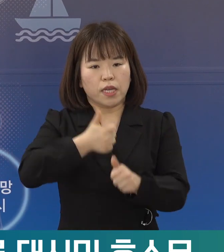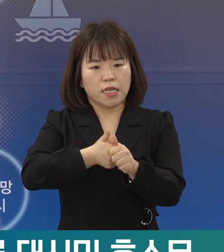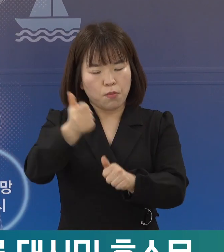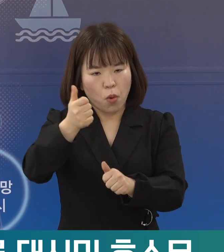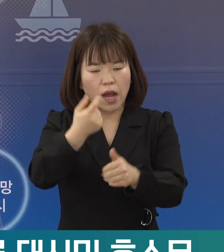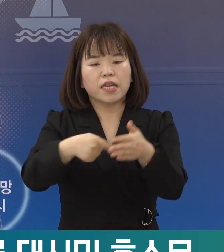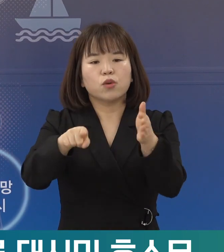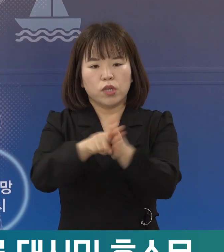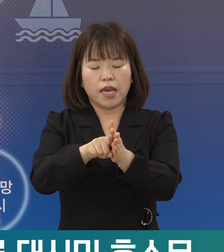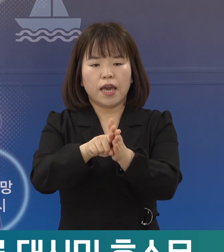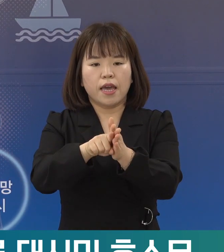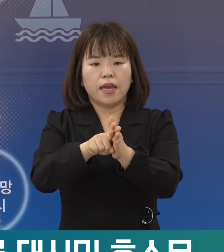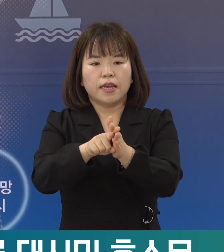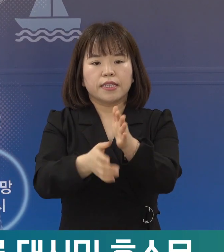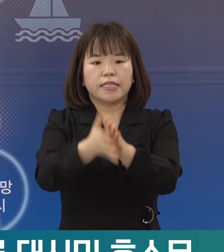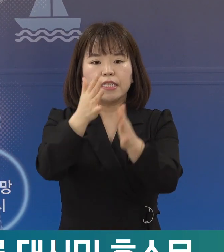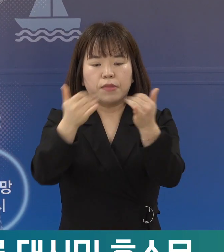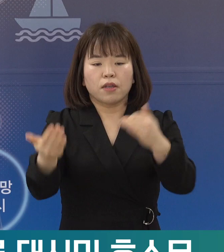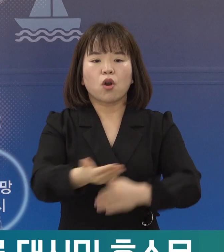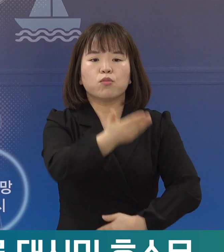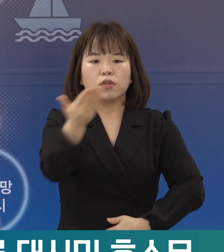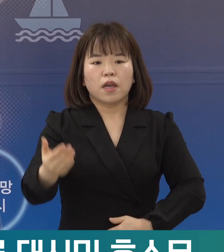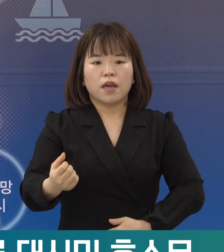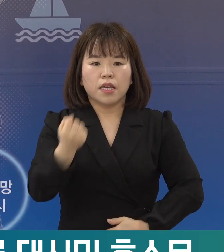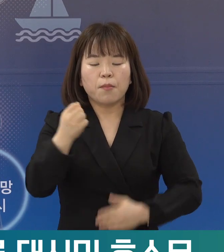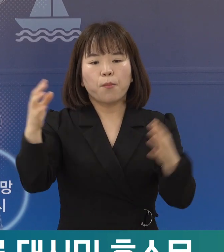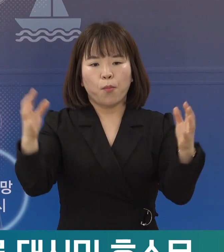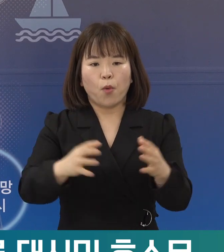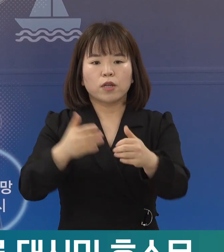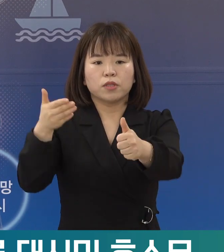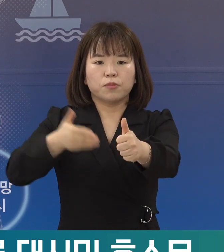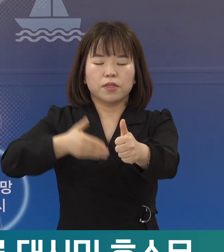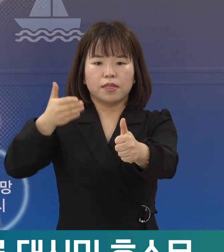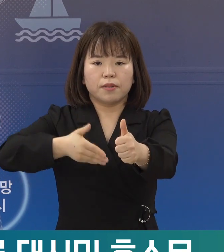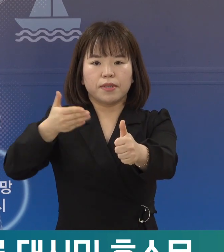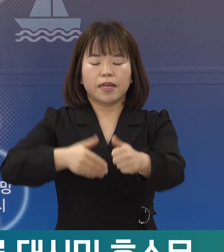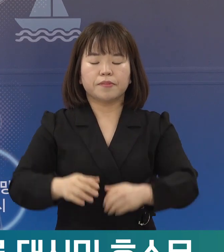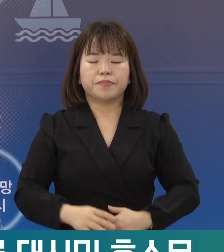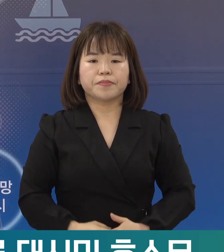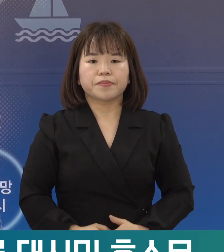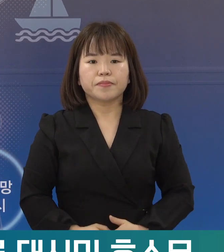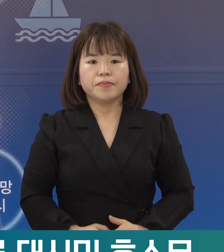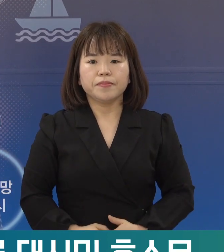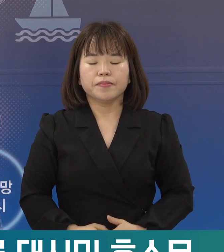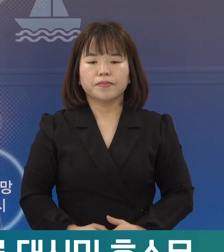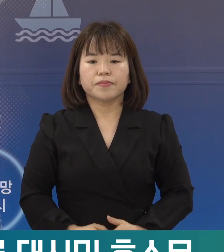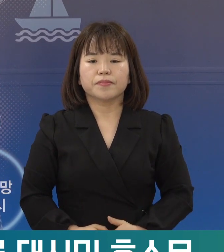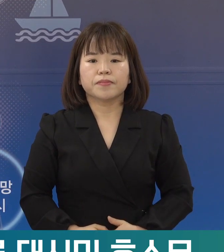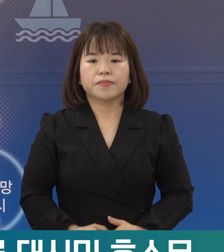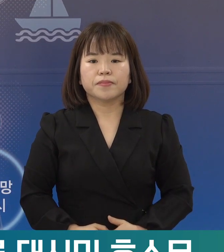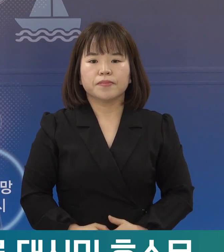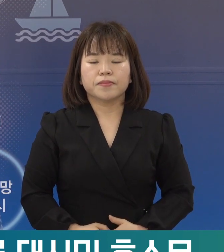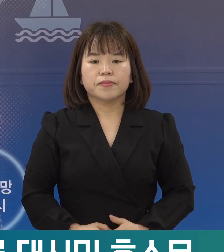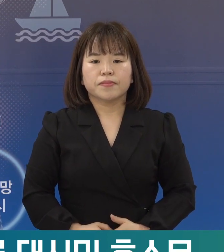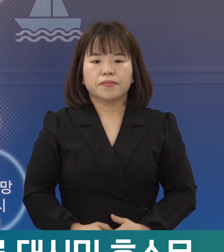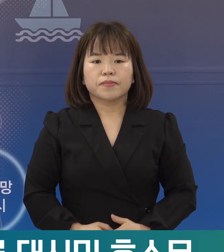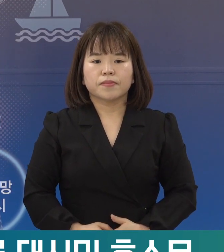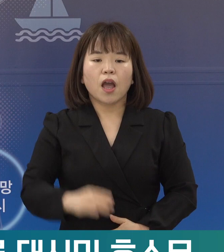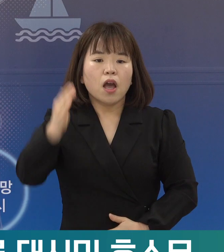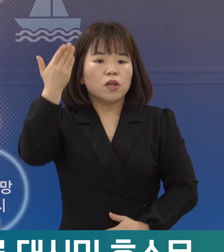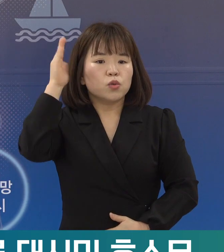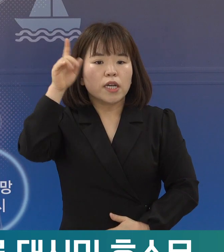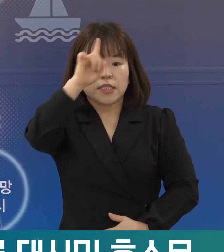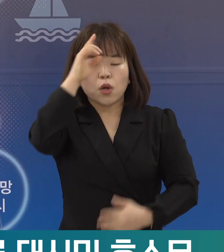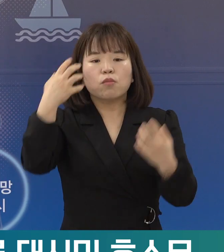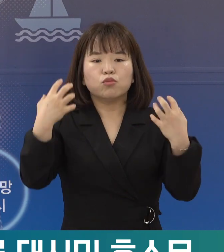있도록 다시 한번 시민들께서 힘을 모아주시길 간곡히 부탁드립니다. 최근